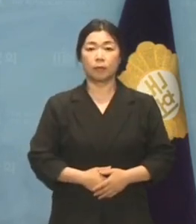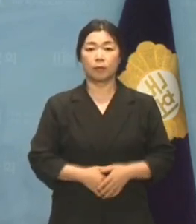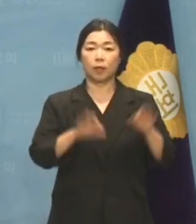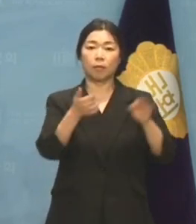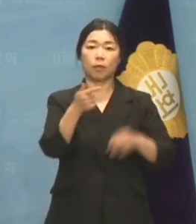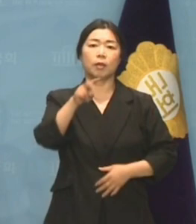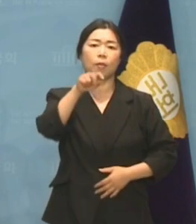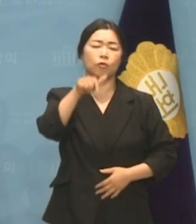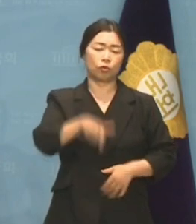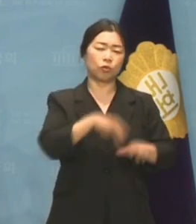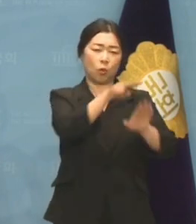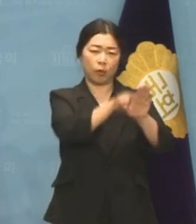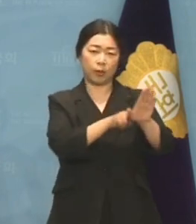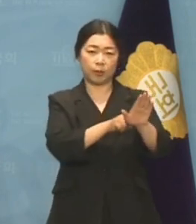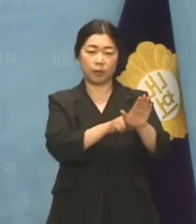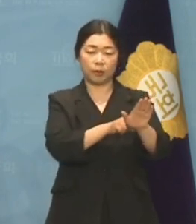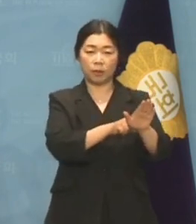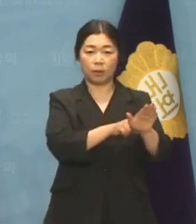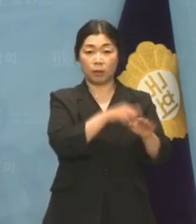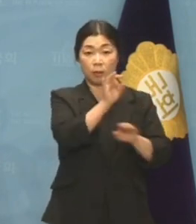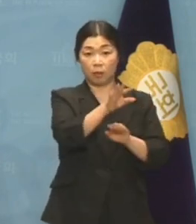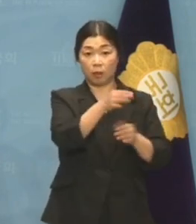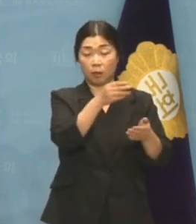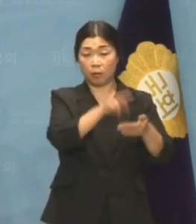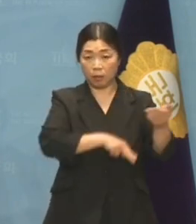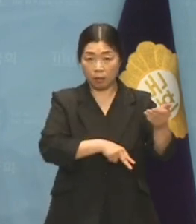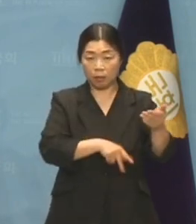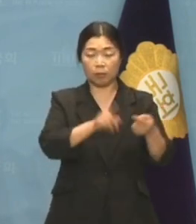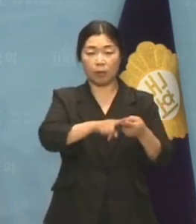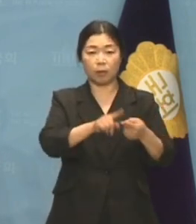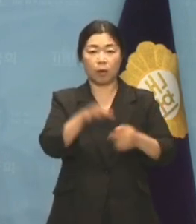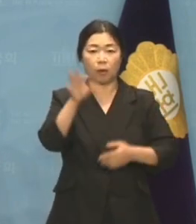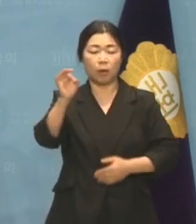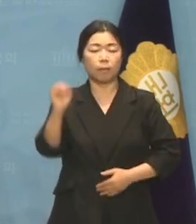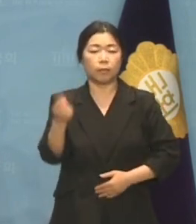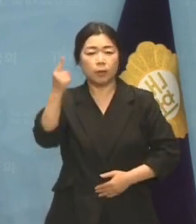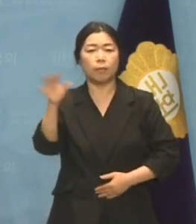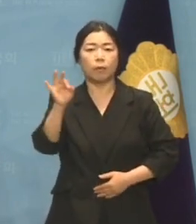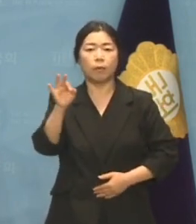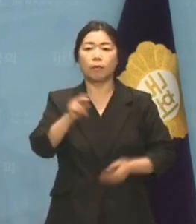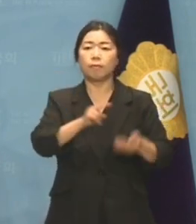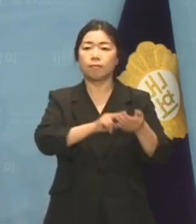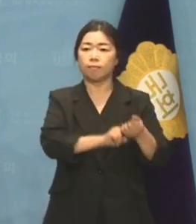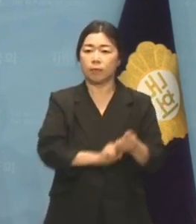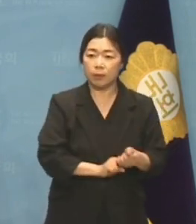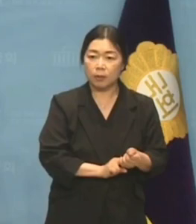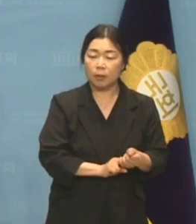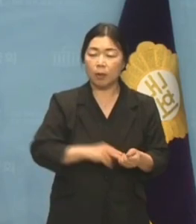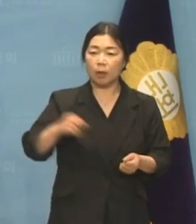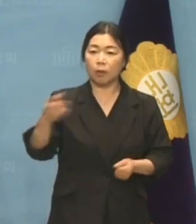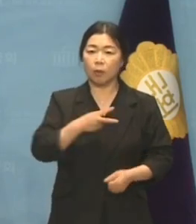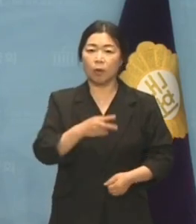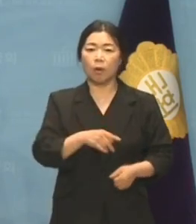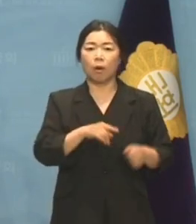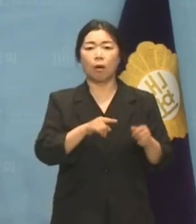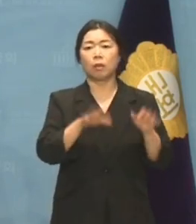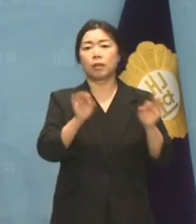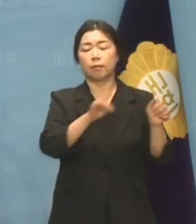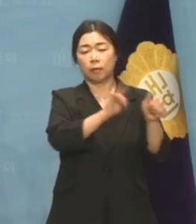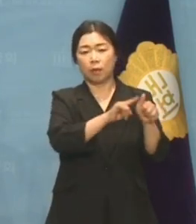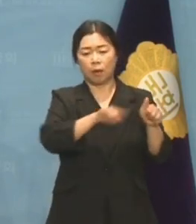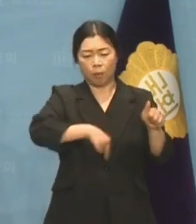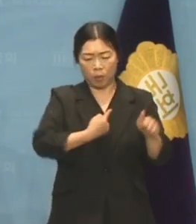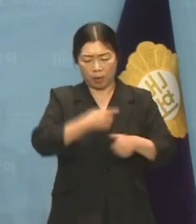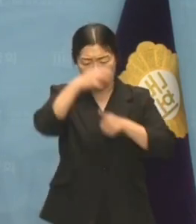김당국 의원은 코인거래 내역과 자금 출처 등을 철저하게 은닉하더니 끝내는 자기 자신까지 은닉하고